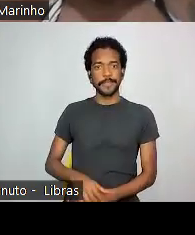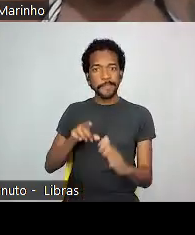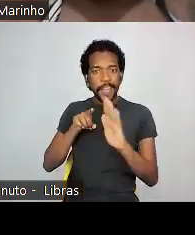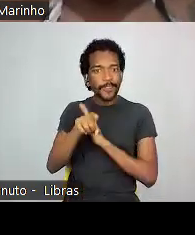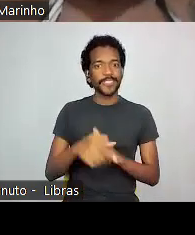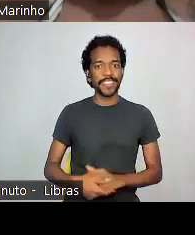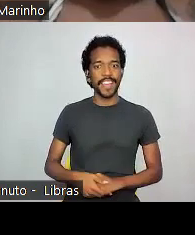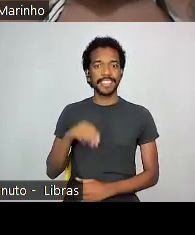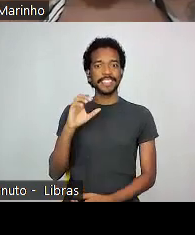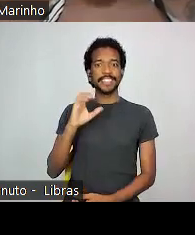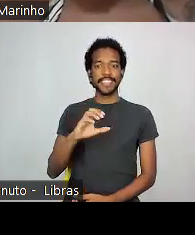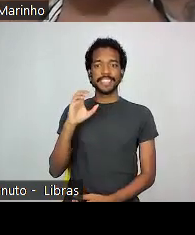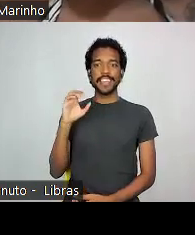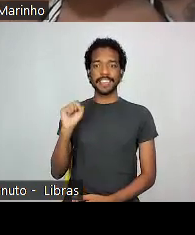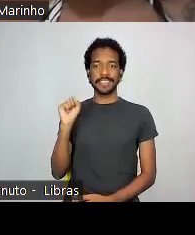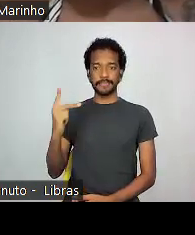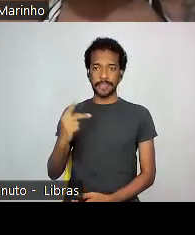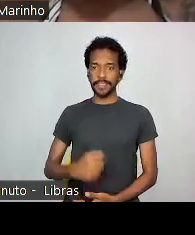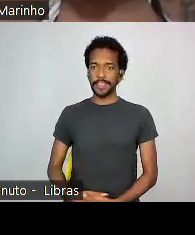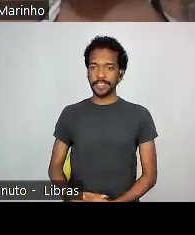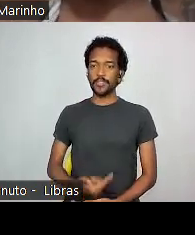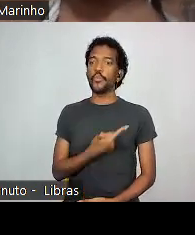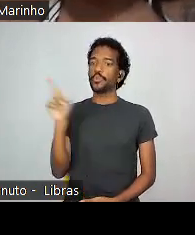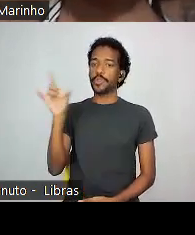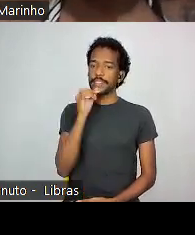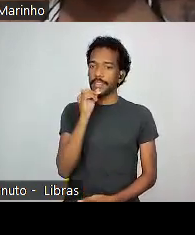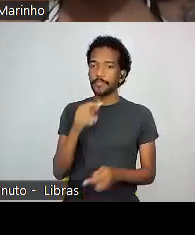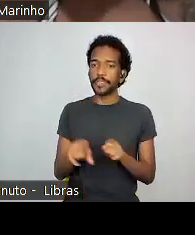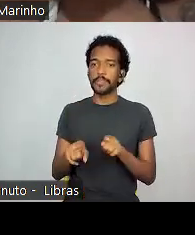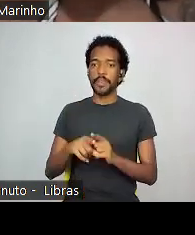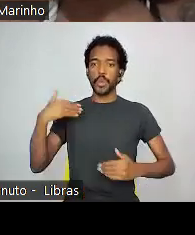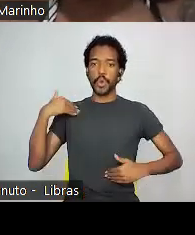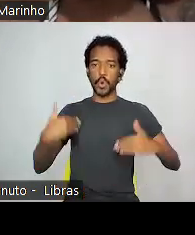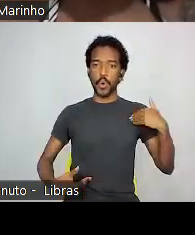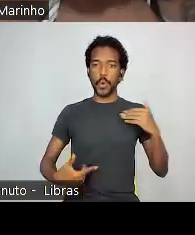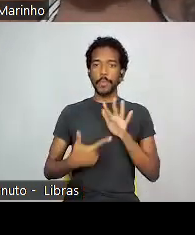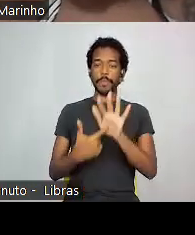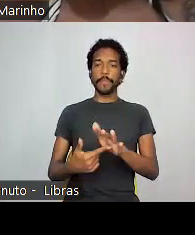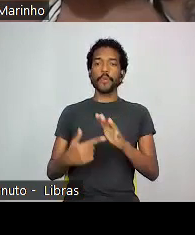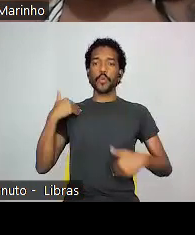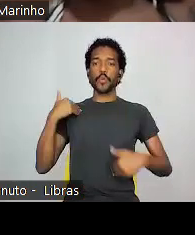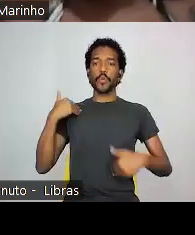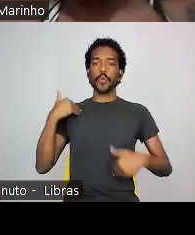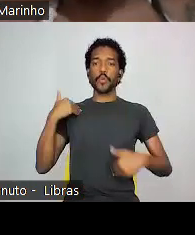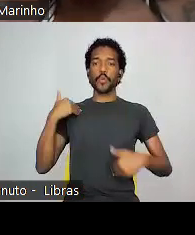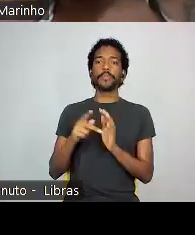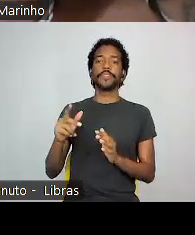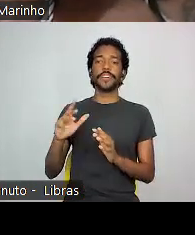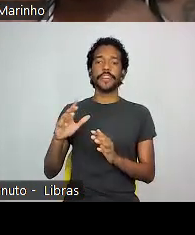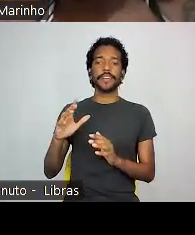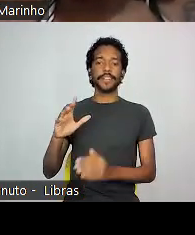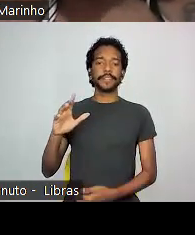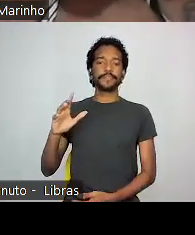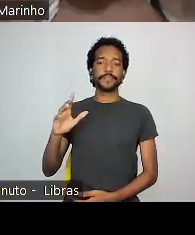no CCSPE. Se fosse um outro exemplo também da exposição Porto da Arte Africana, do Museu da Vida que fica na